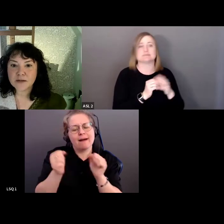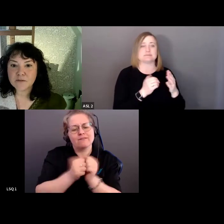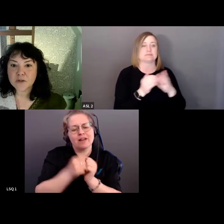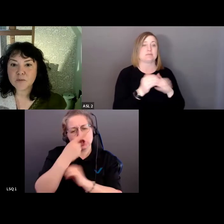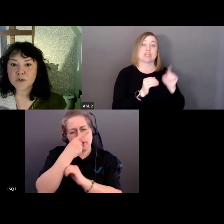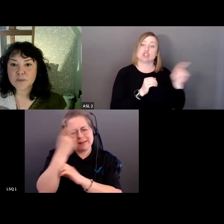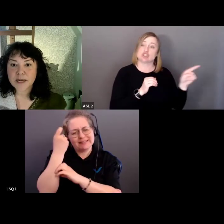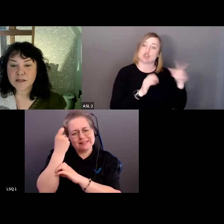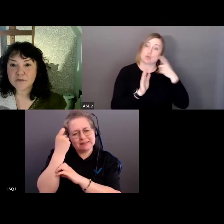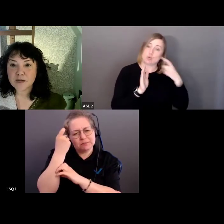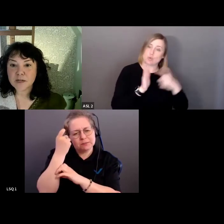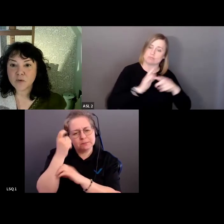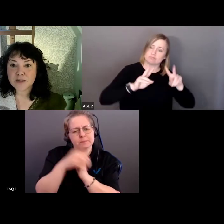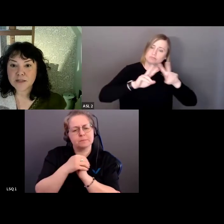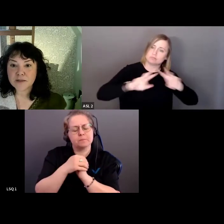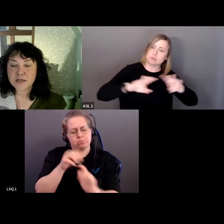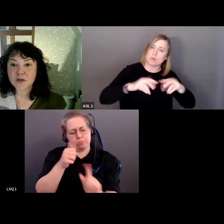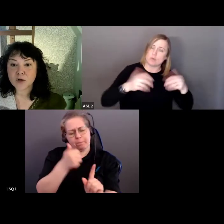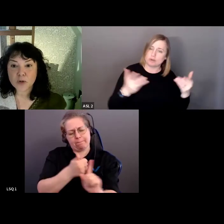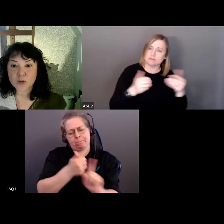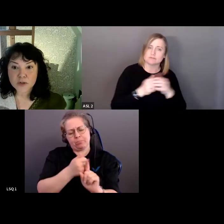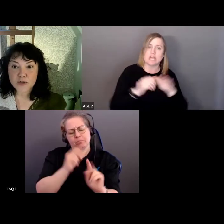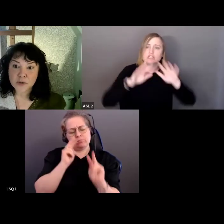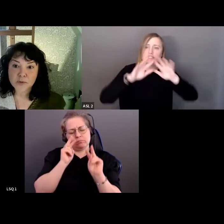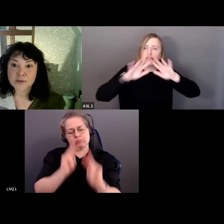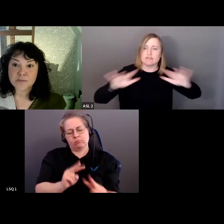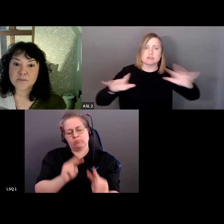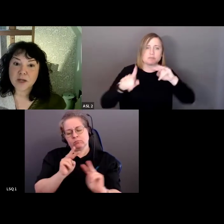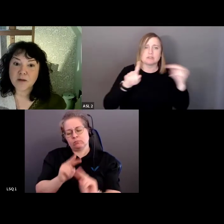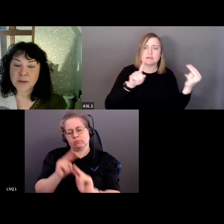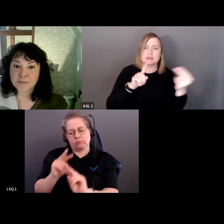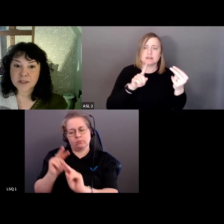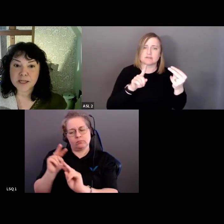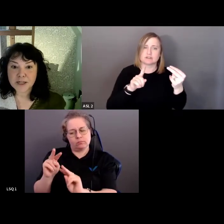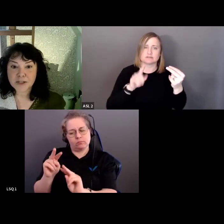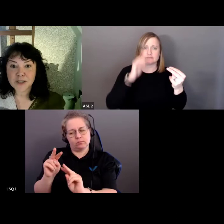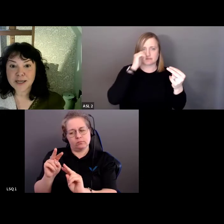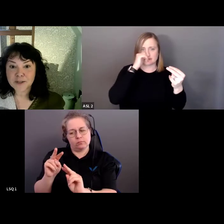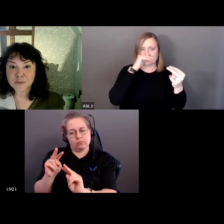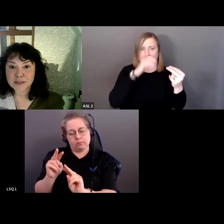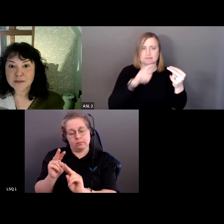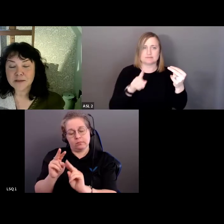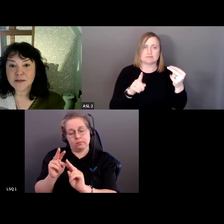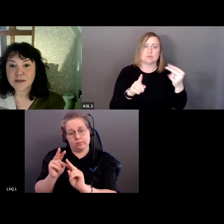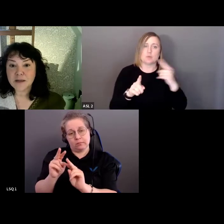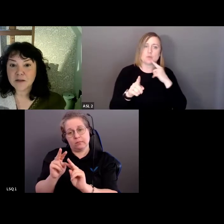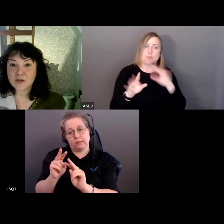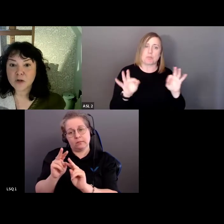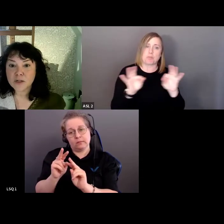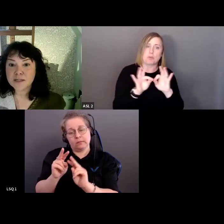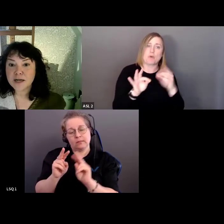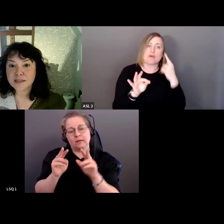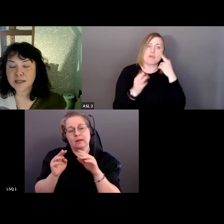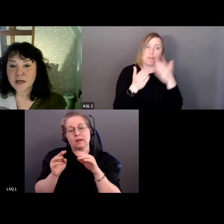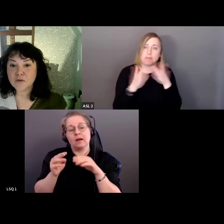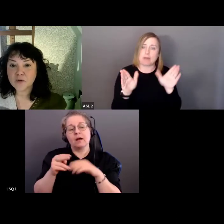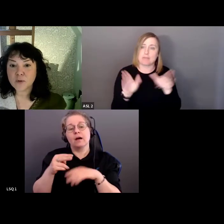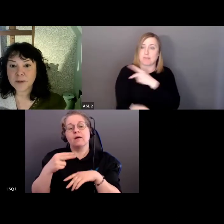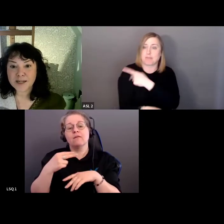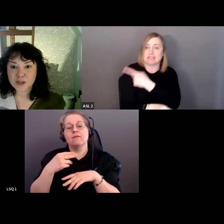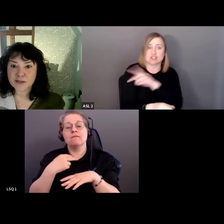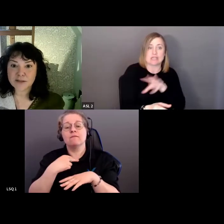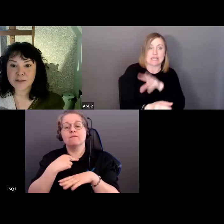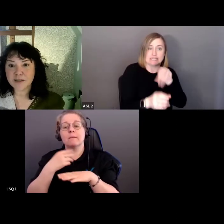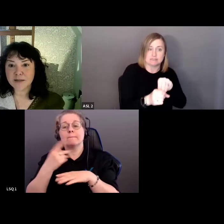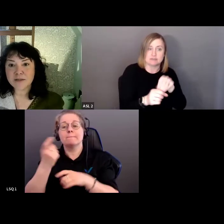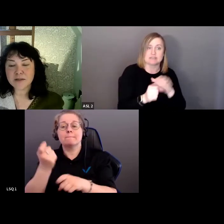Elle a observé que la voie du médecin est la base de l